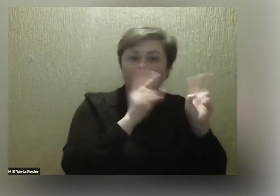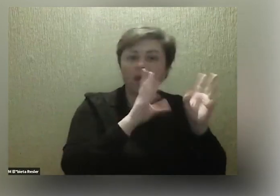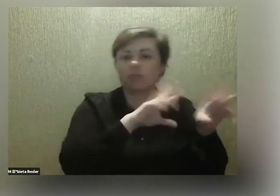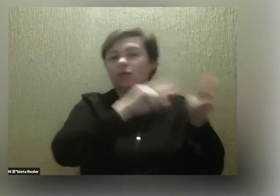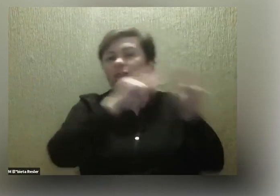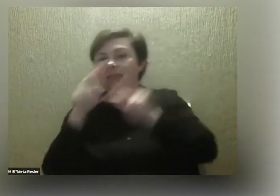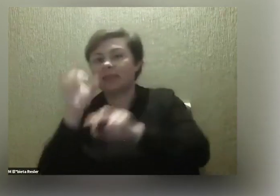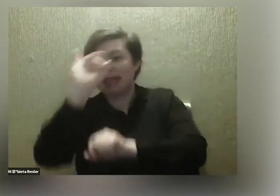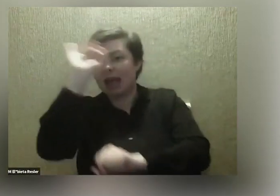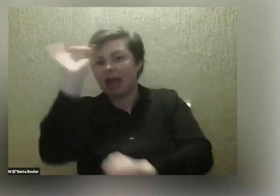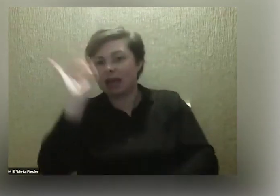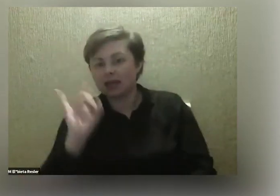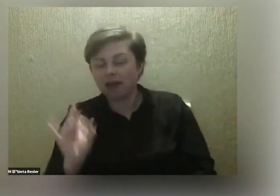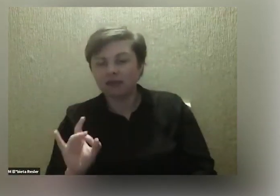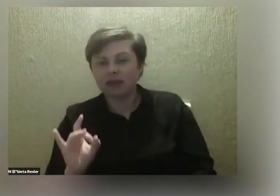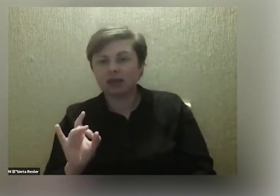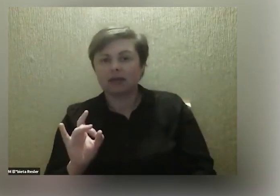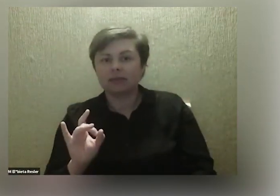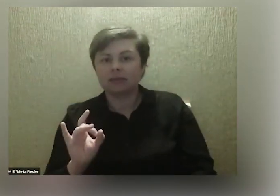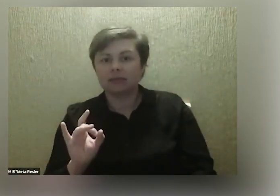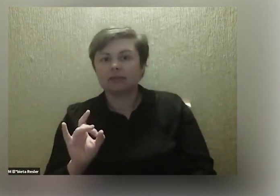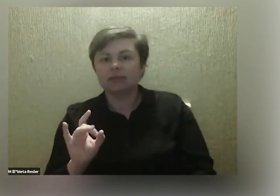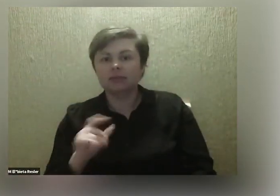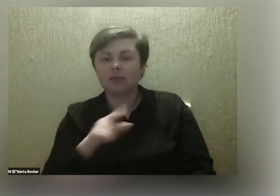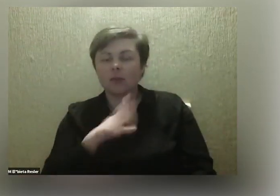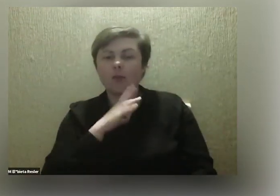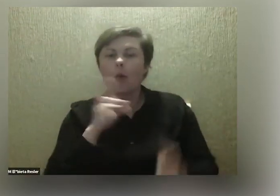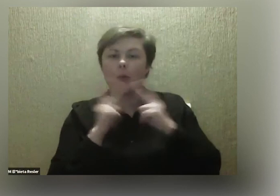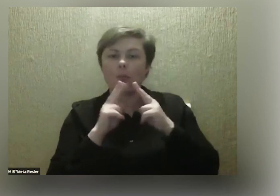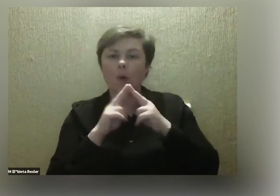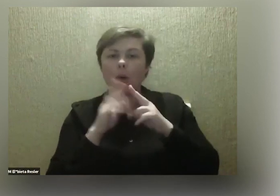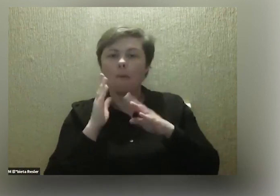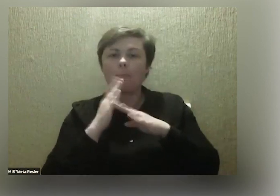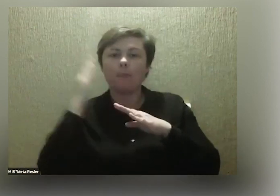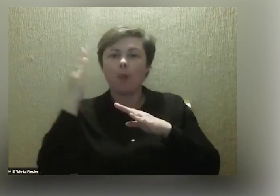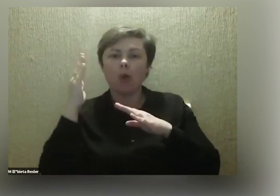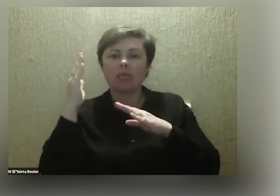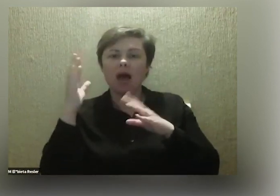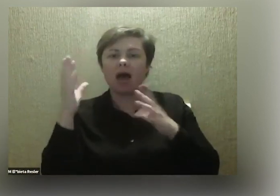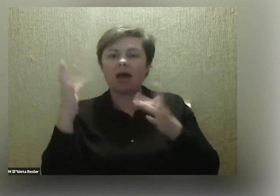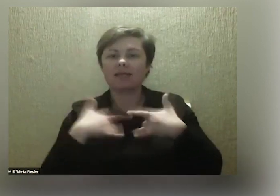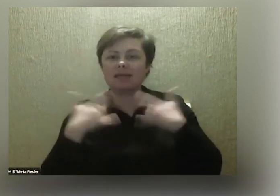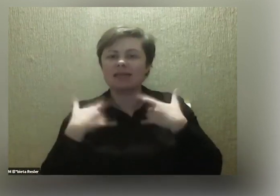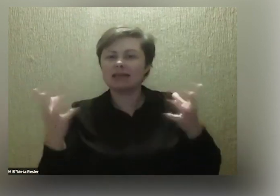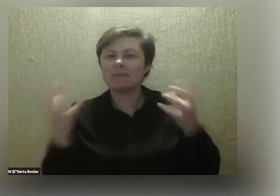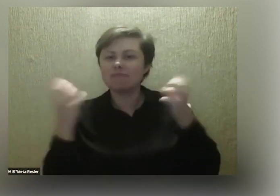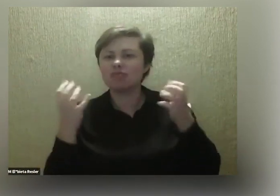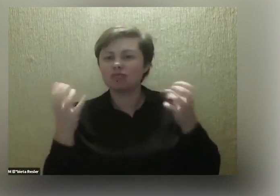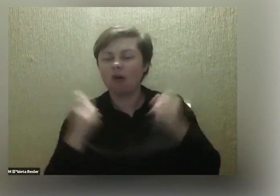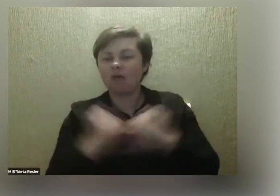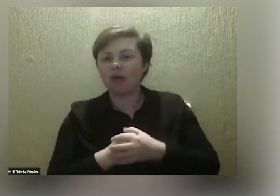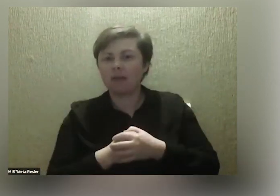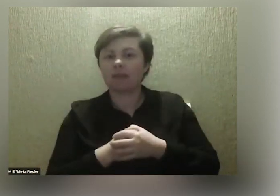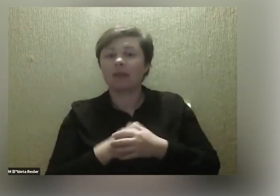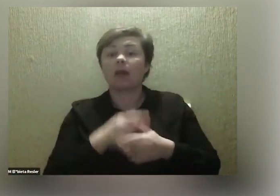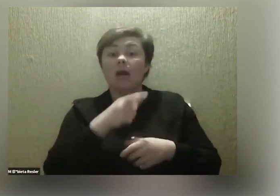było to takie porozumienie ponadzmysłowe, powiedziałbym. Pięknie, ale mówisz też, że